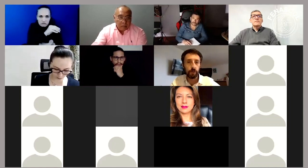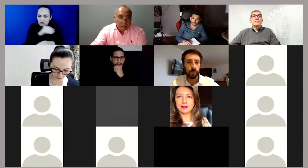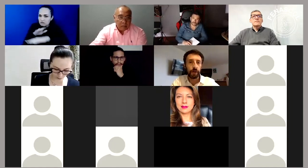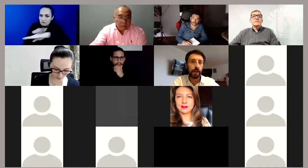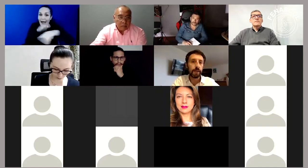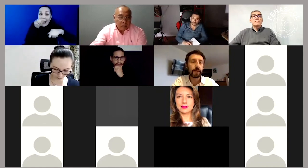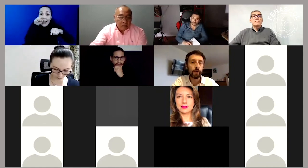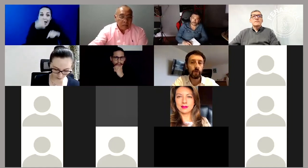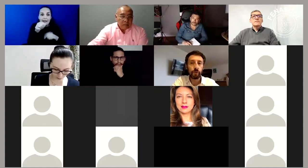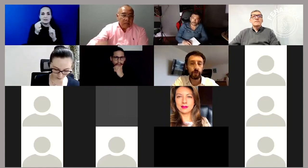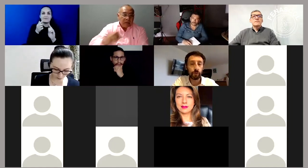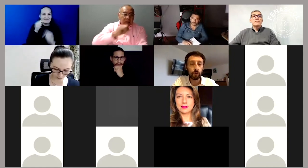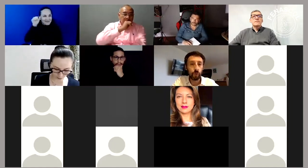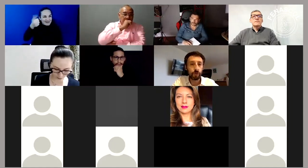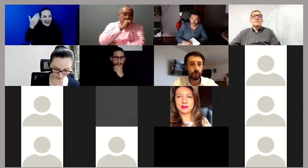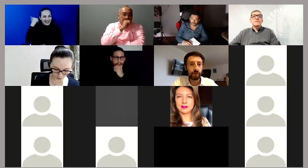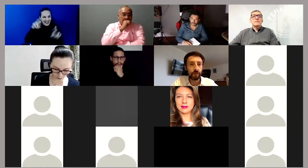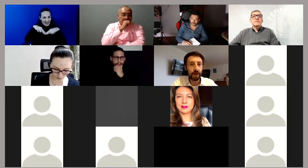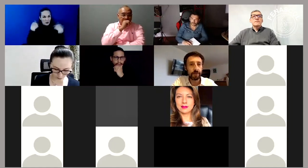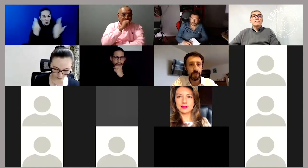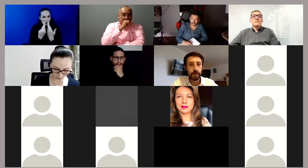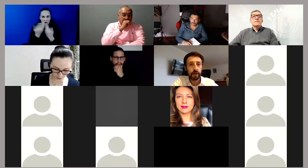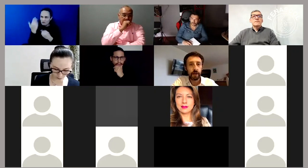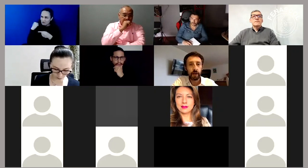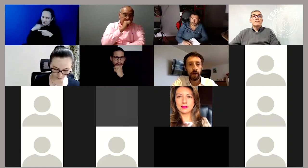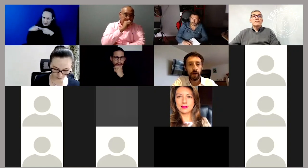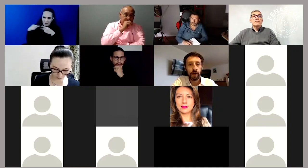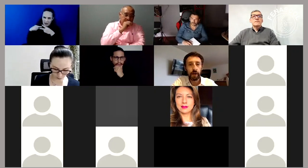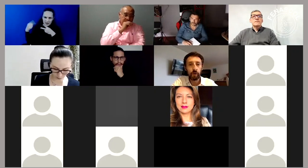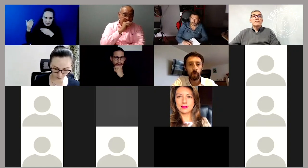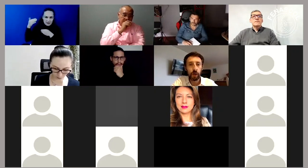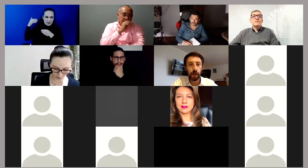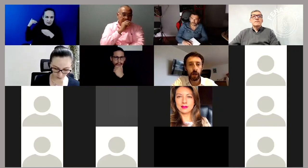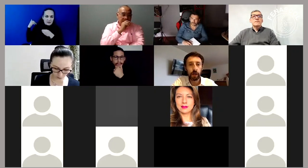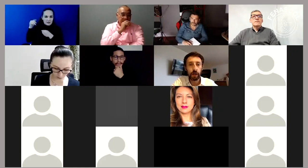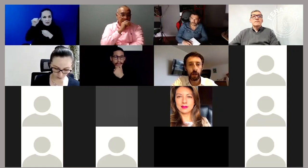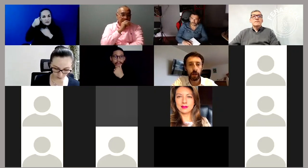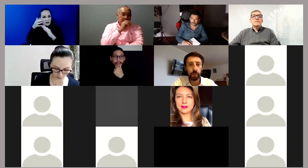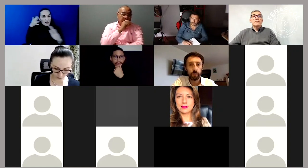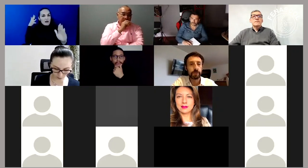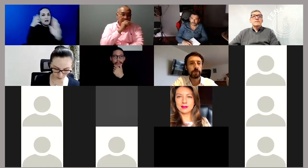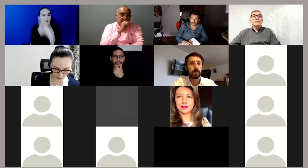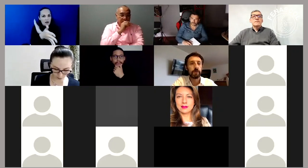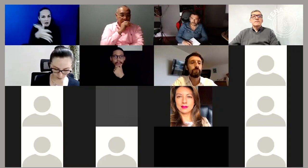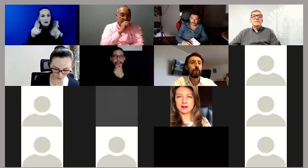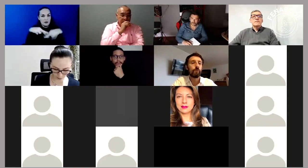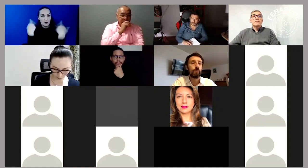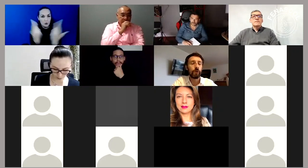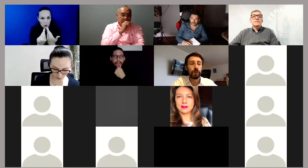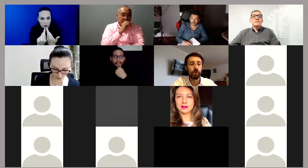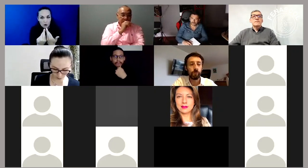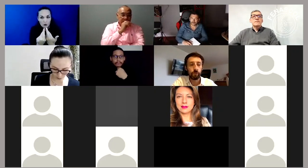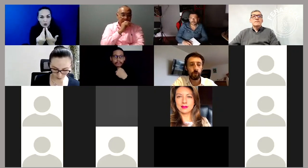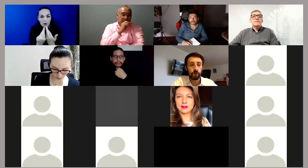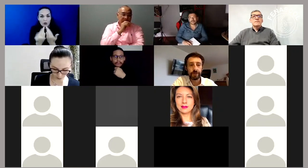hablamos y lo que yo les conté que estábamos haciendo en esa reunión que se tuvo hace unas semanas, a lo cual,